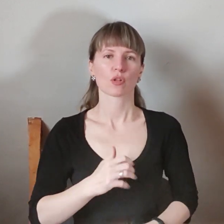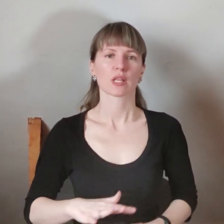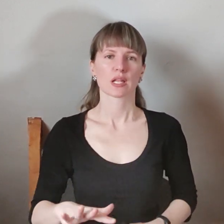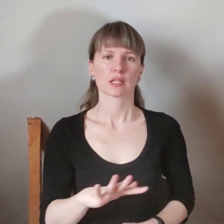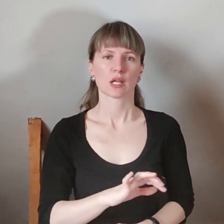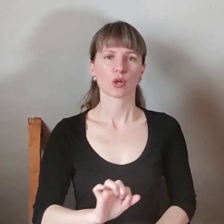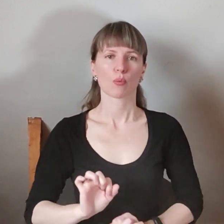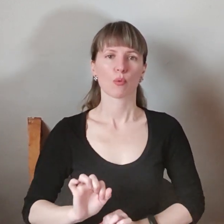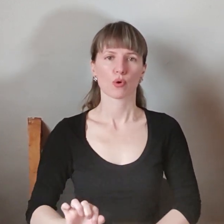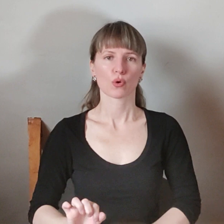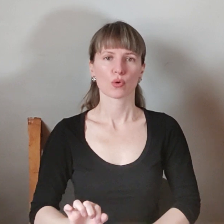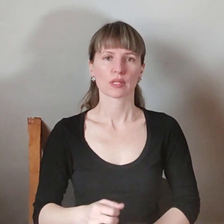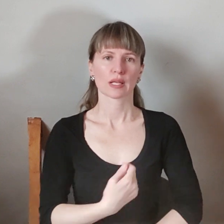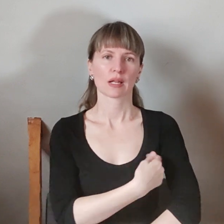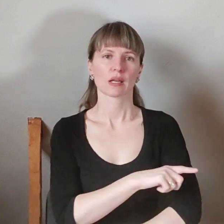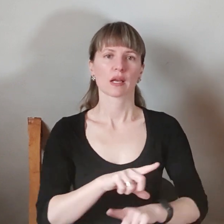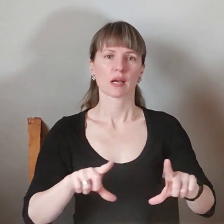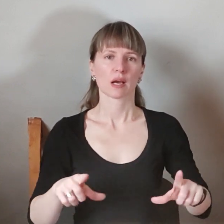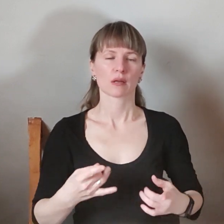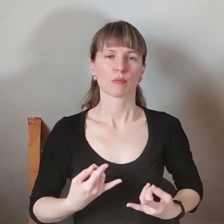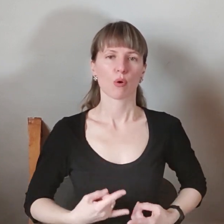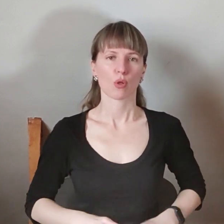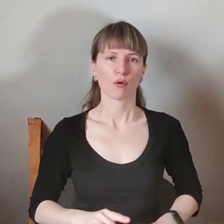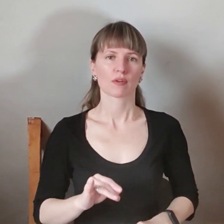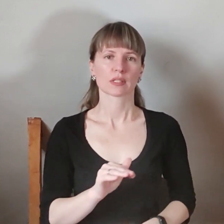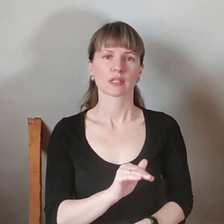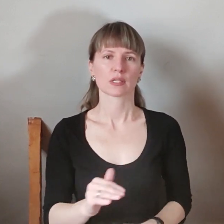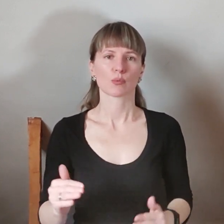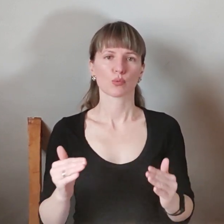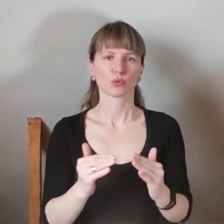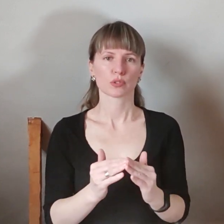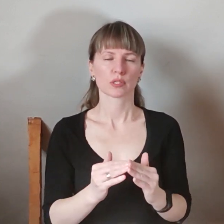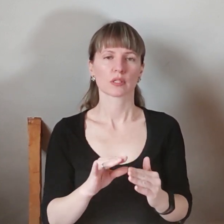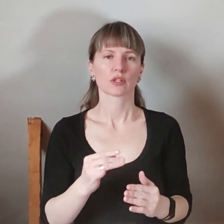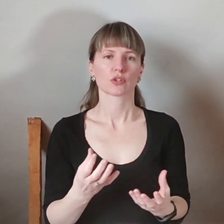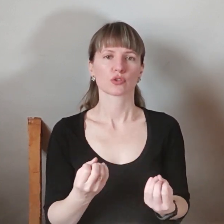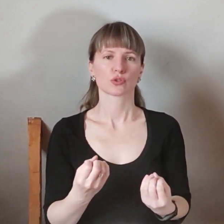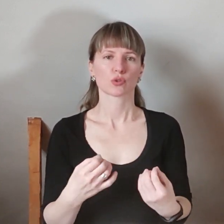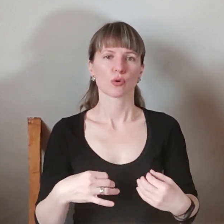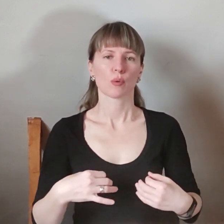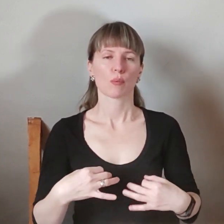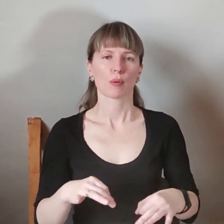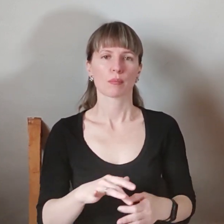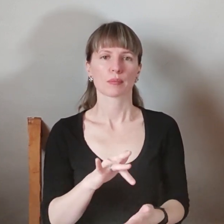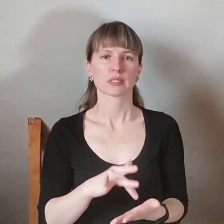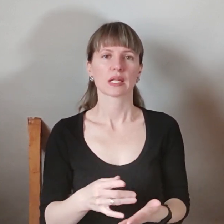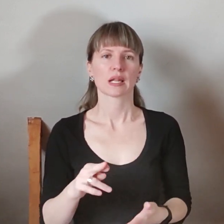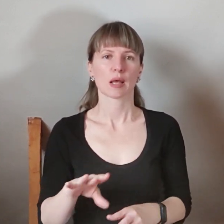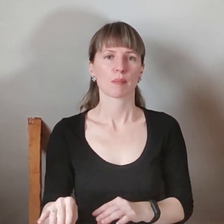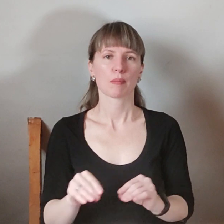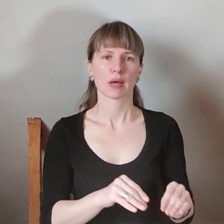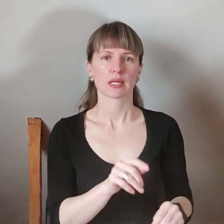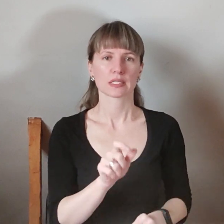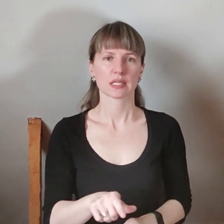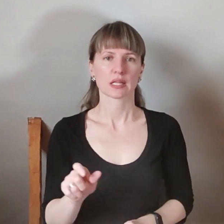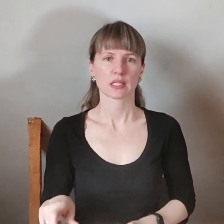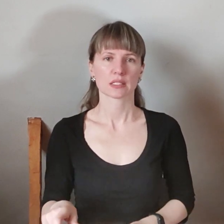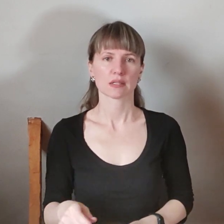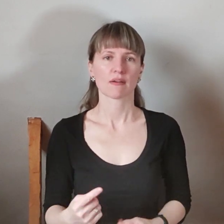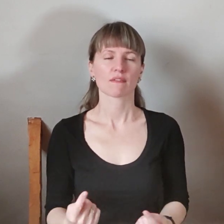оборони, лікарень, полугових та дитячих будинків, а також мобільного містечка для пороселенців. Величезні